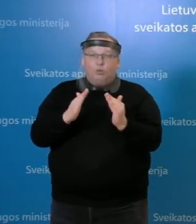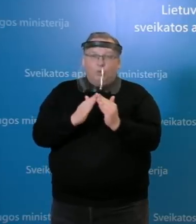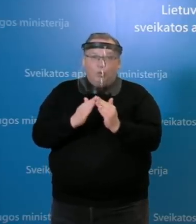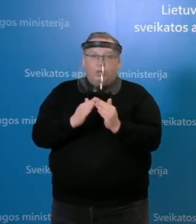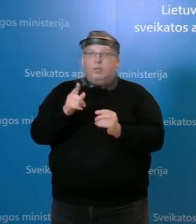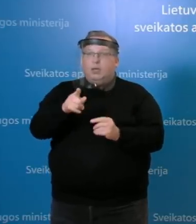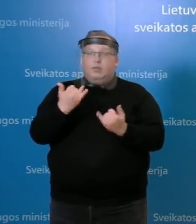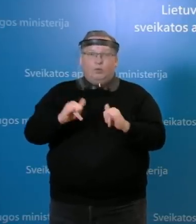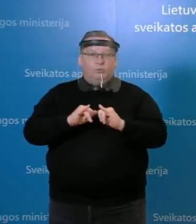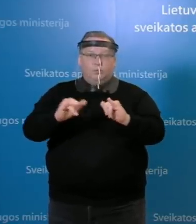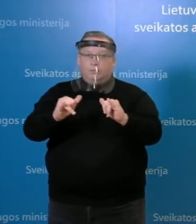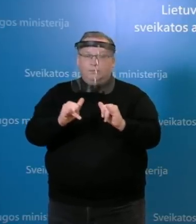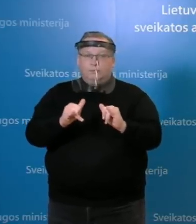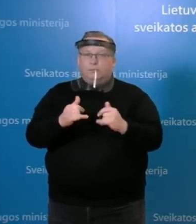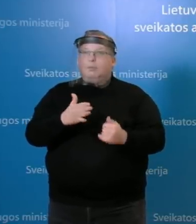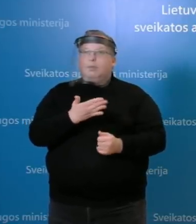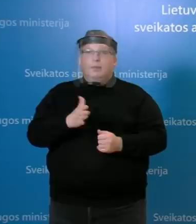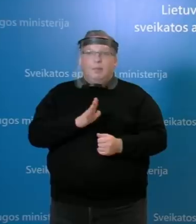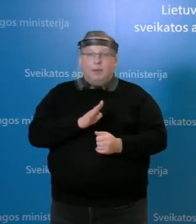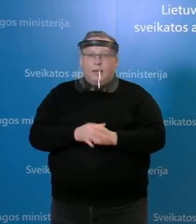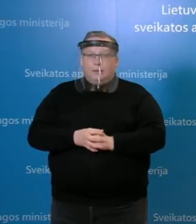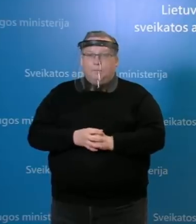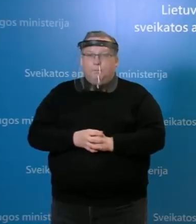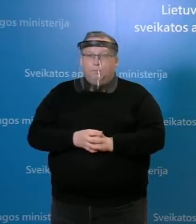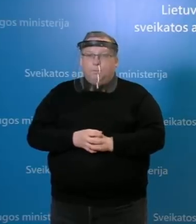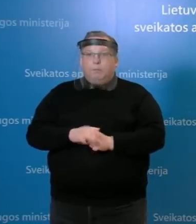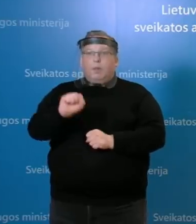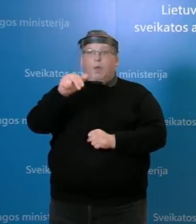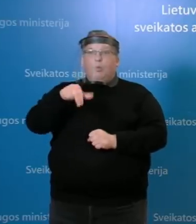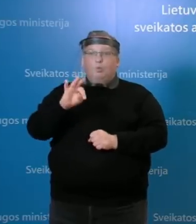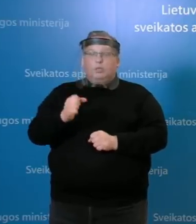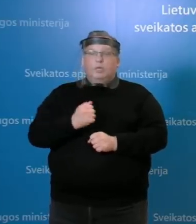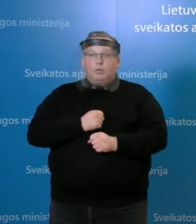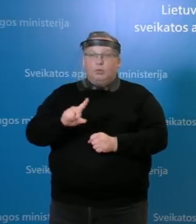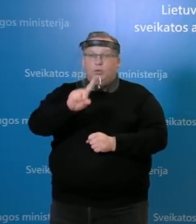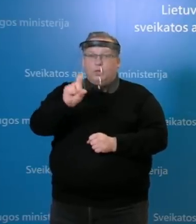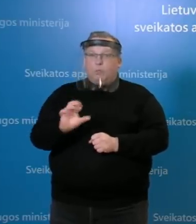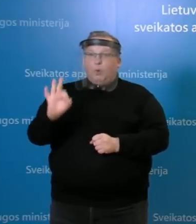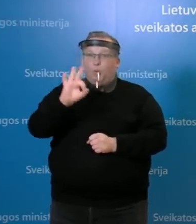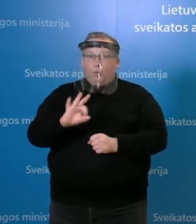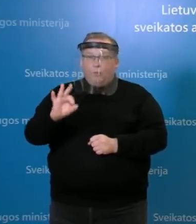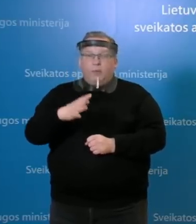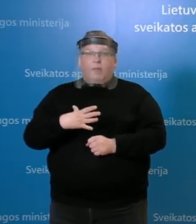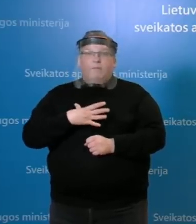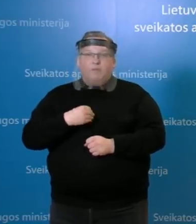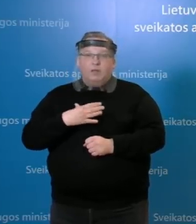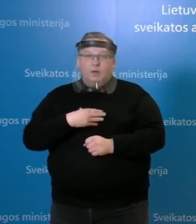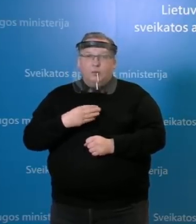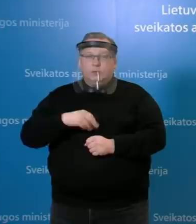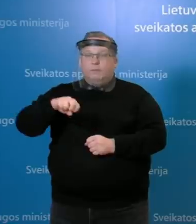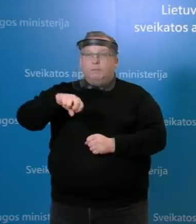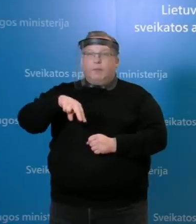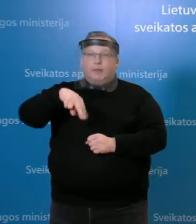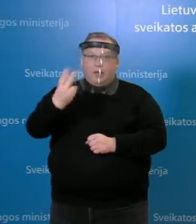pasėti nebeturėjo. Augustai, būtų klausimų. Taip, dar apie Respublikinę Vilniaus universitetinę ligoninę.